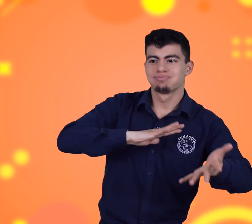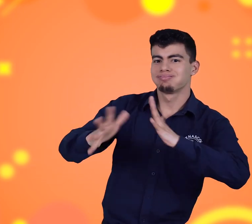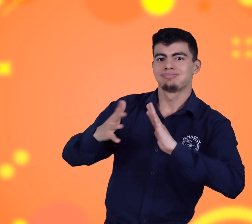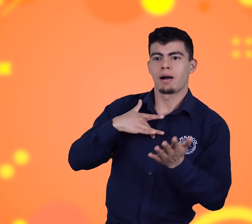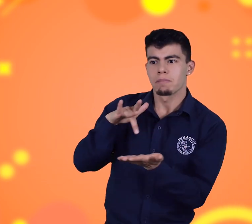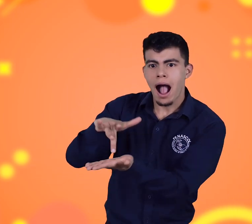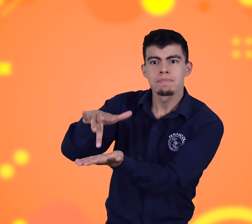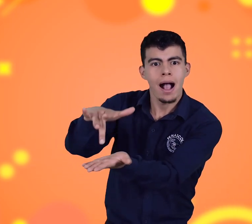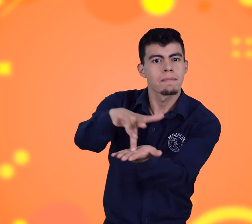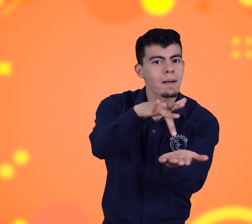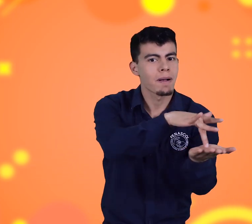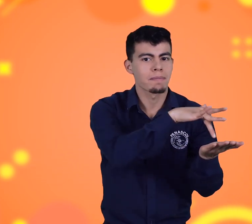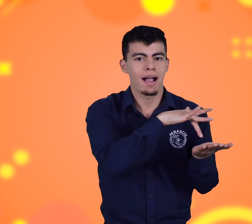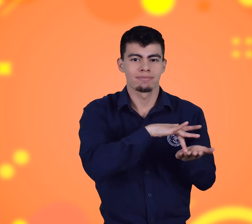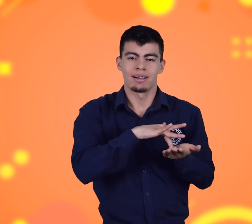interacción de personas sordas.